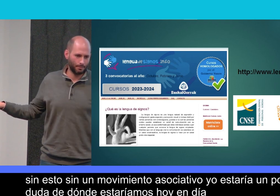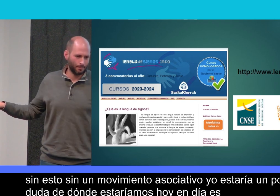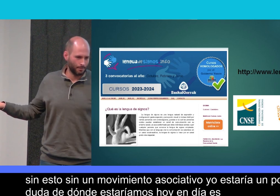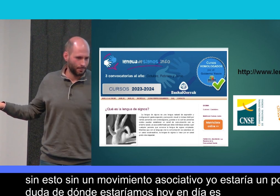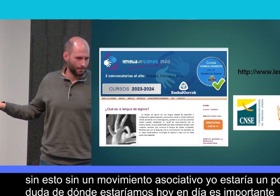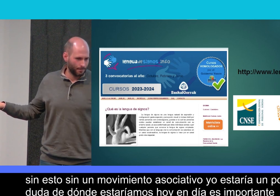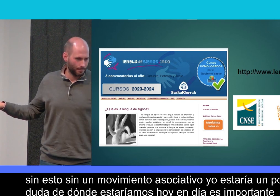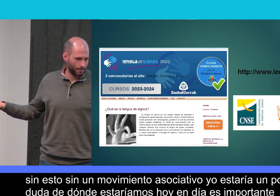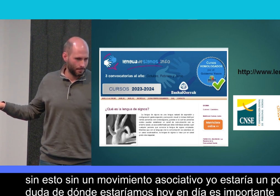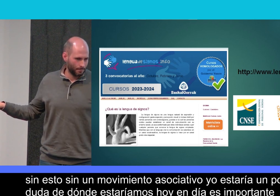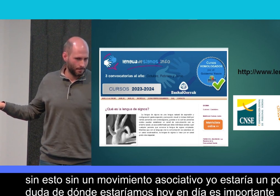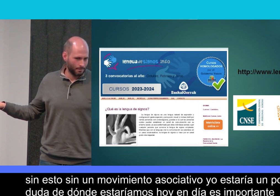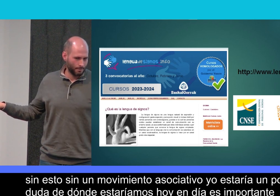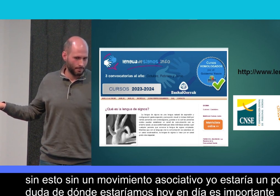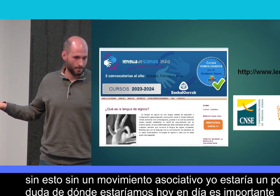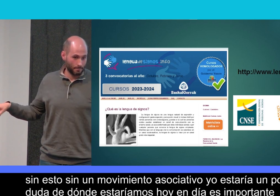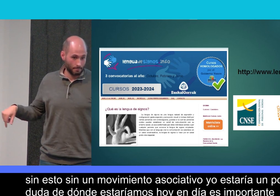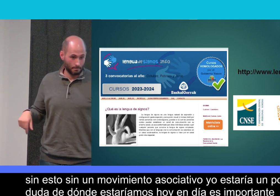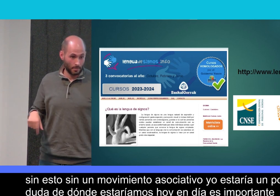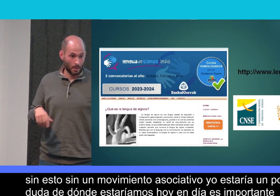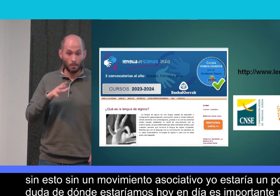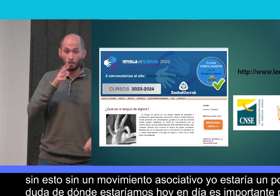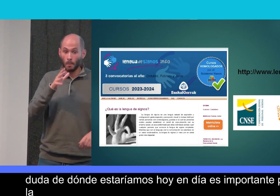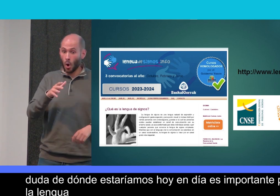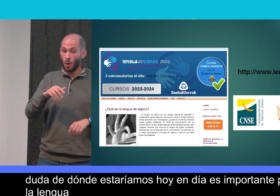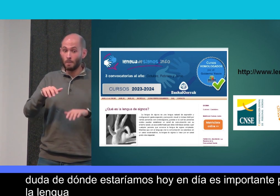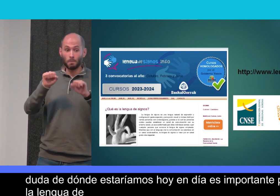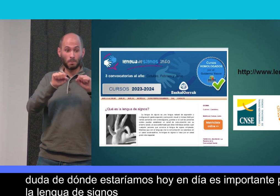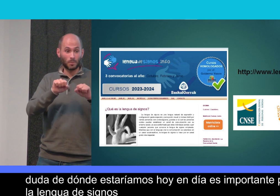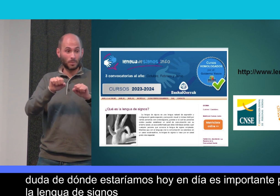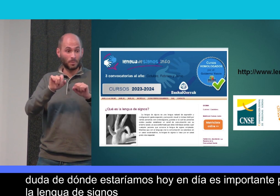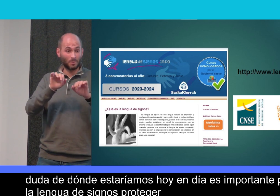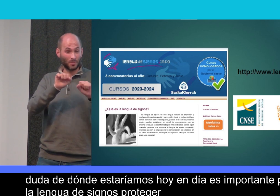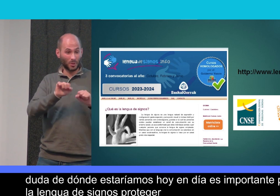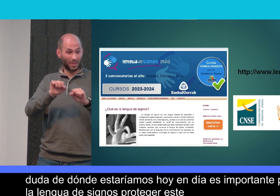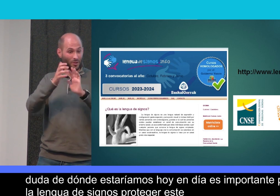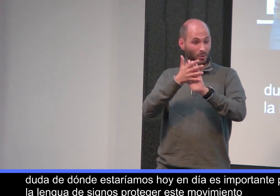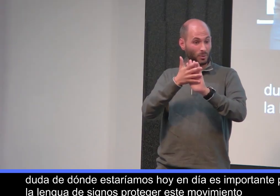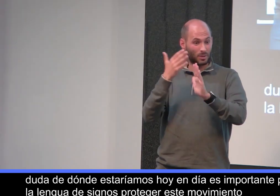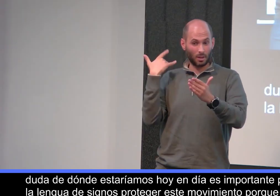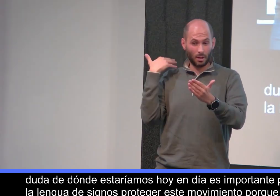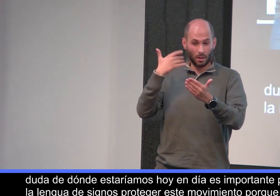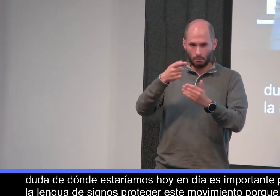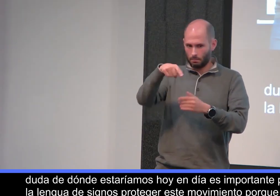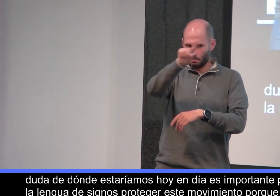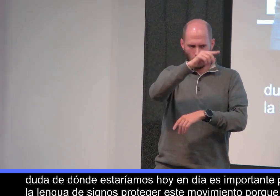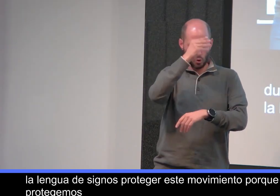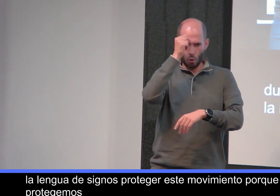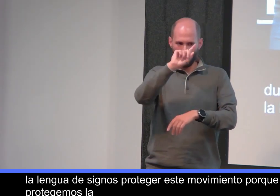proteger la lengua de signos, proteger este movimiento, porque si protegemos la lengua de signos,